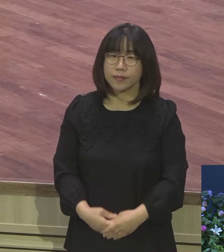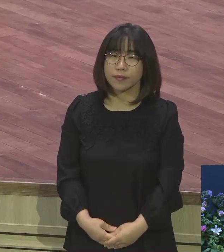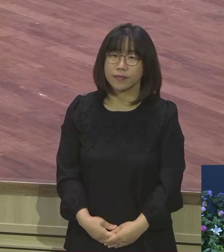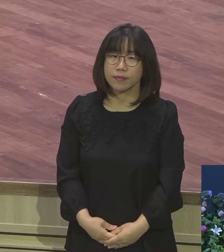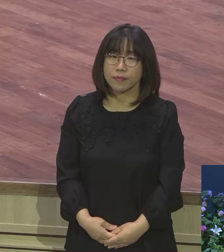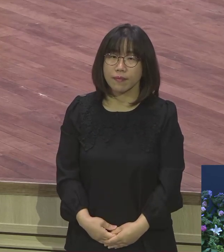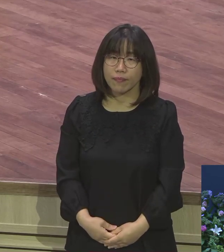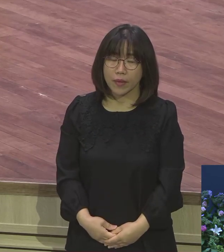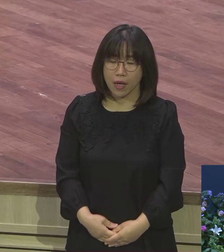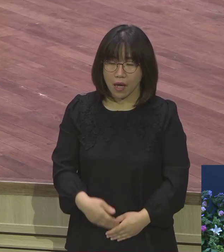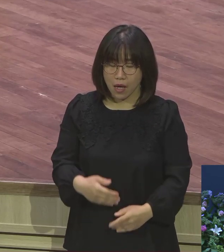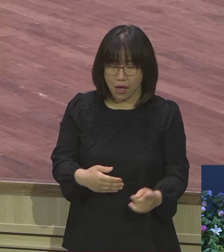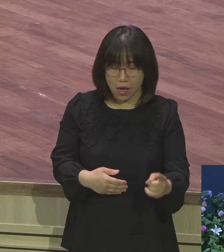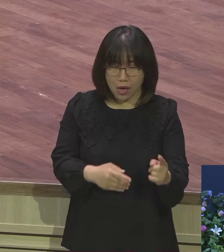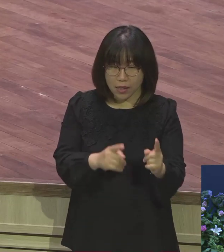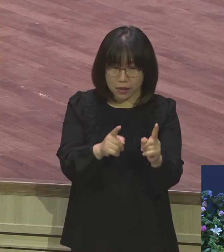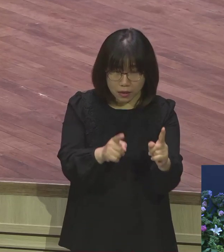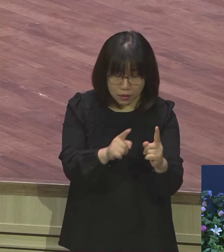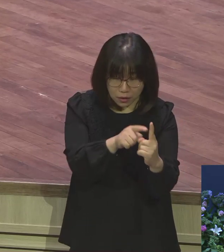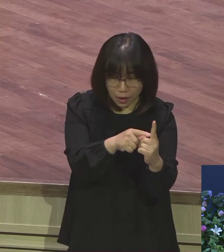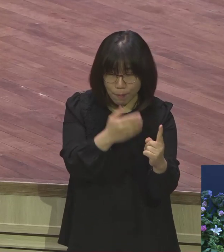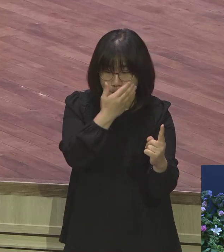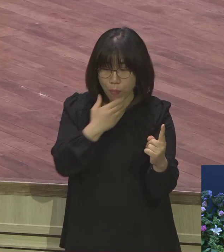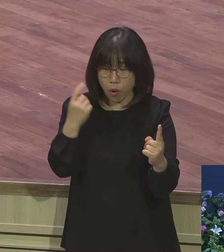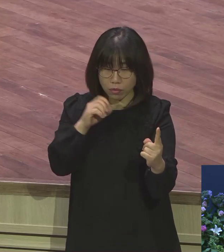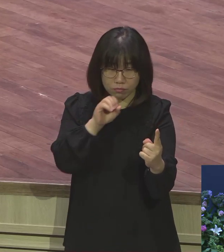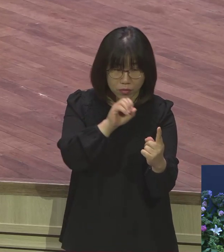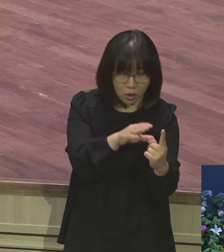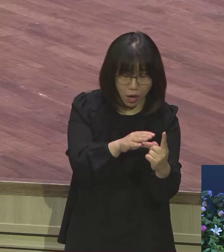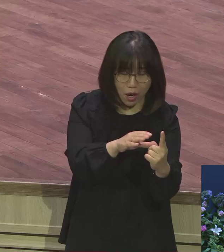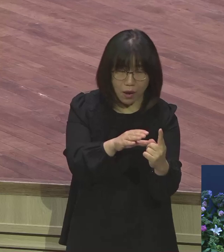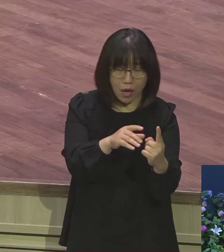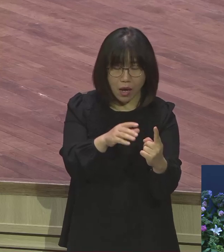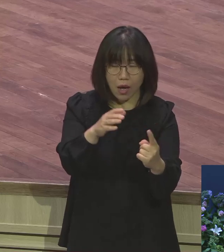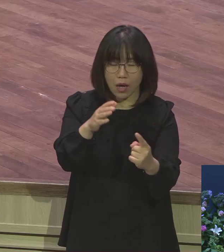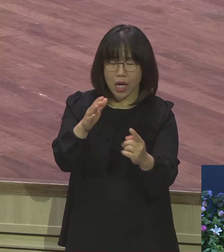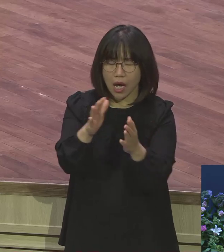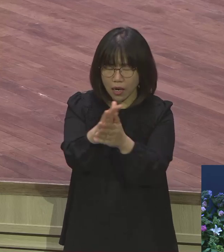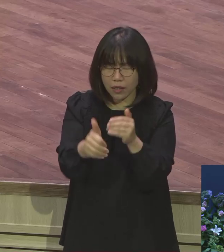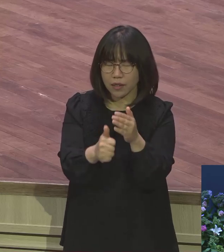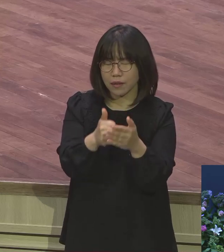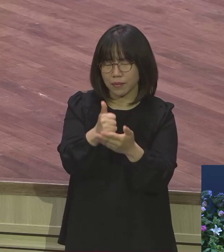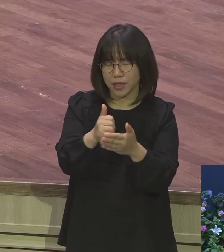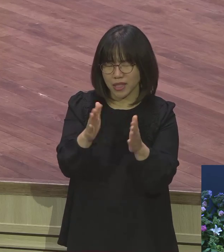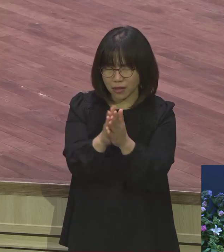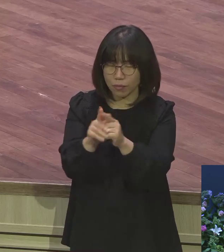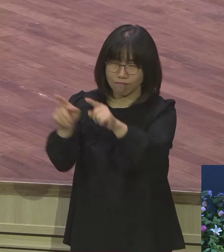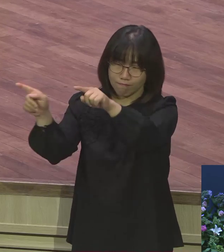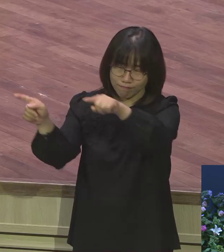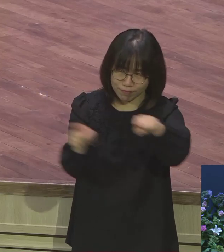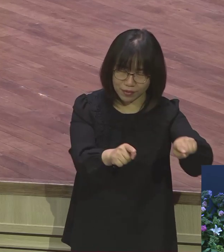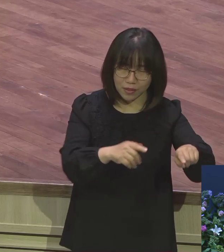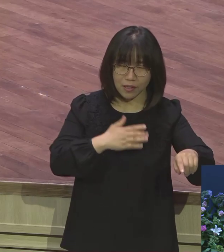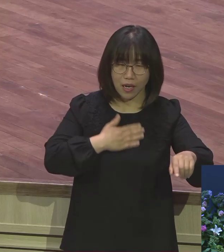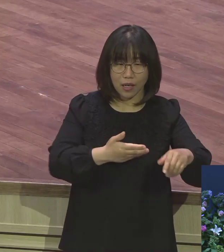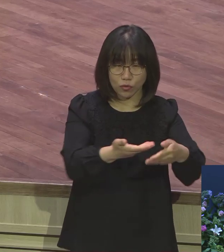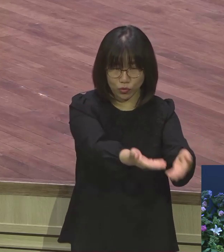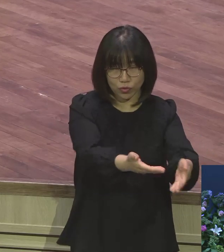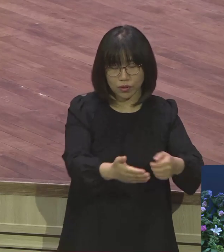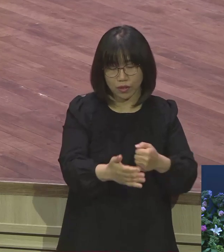그냥 입 벌리고 노는 입에 말하면 성의 역사에 줄 텐데. 모든 걸 지가 다 책임질라 그래요. 자기가 설득력 있게